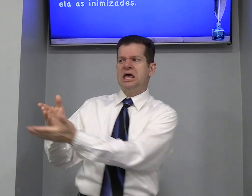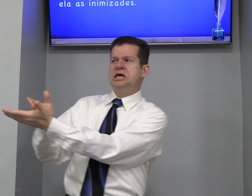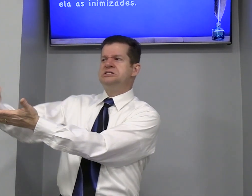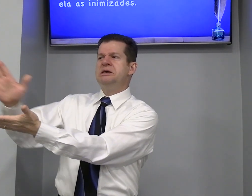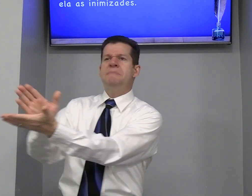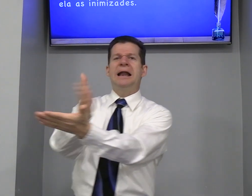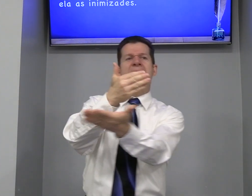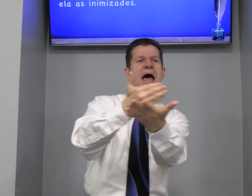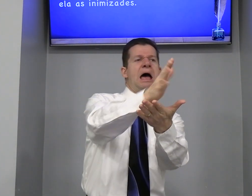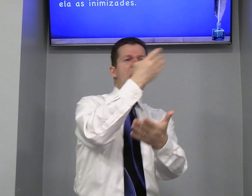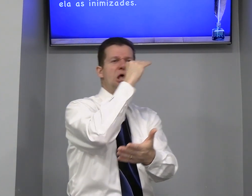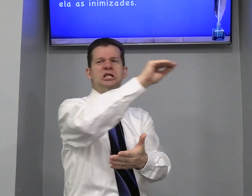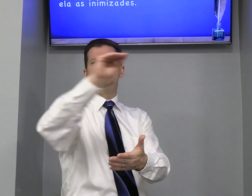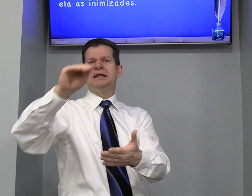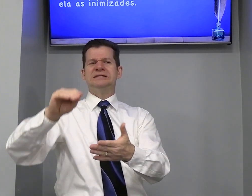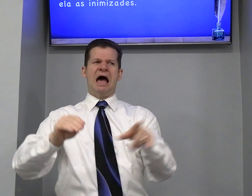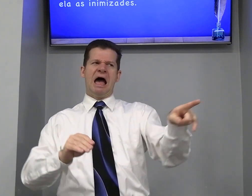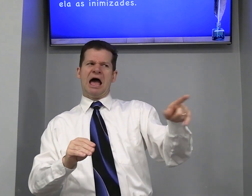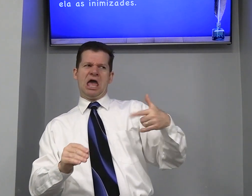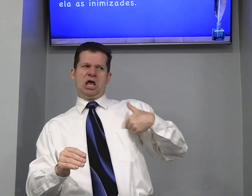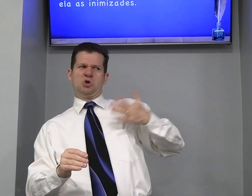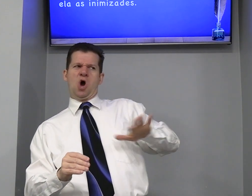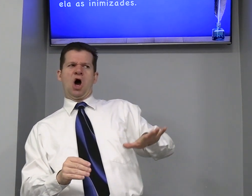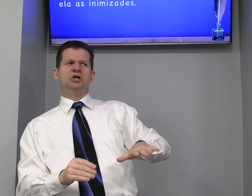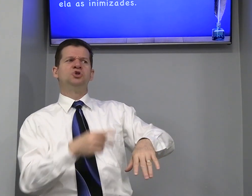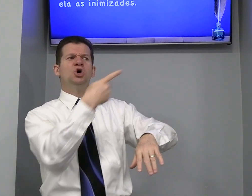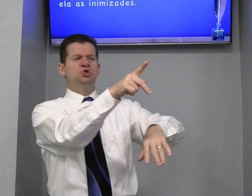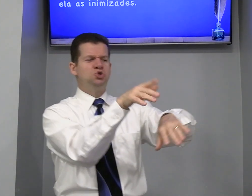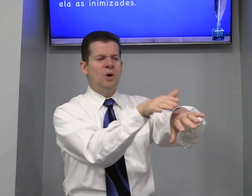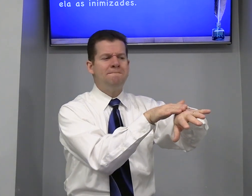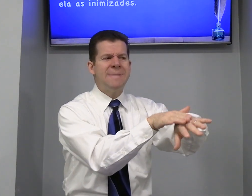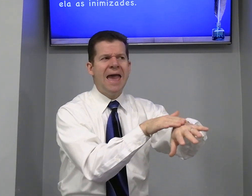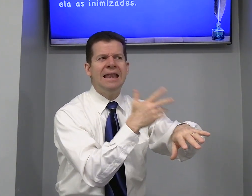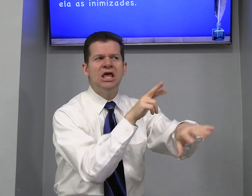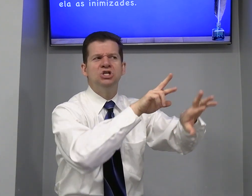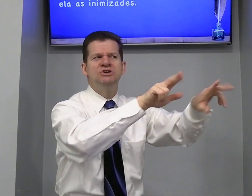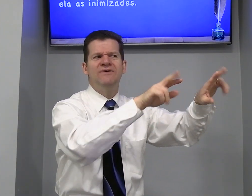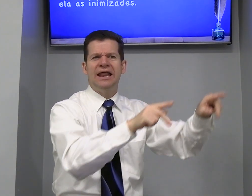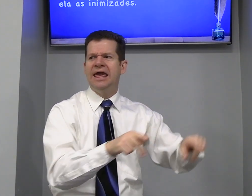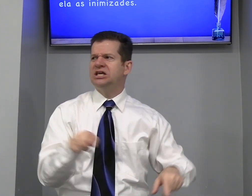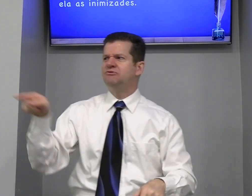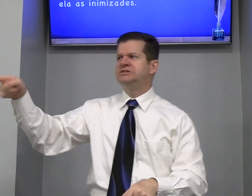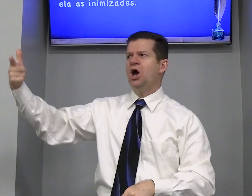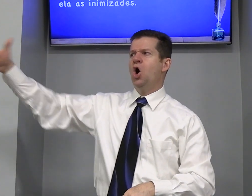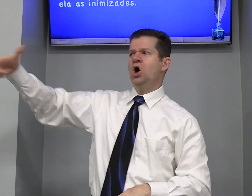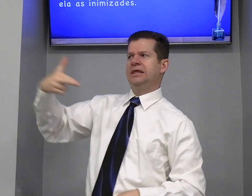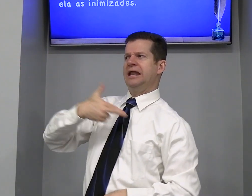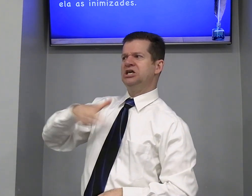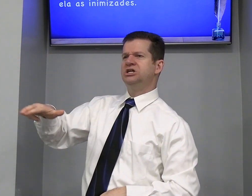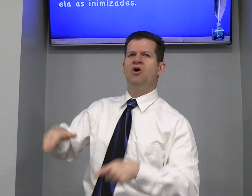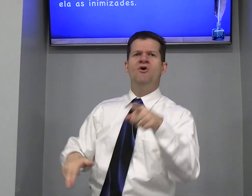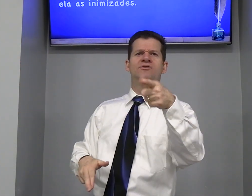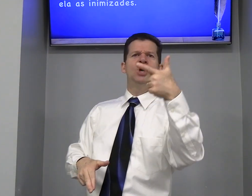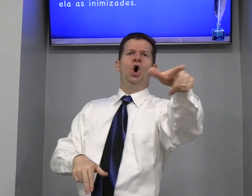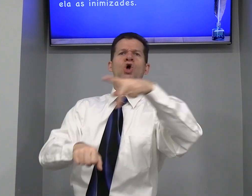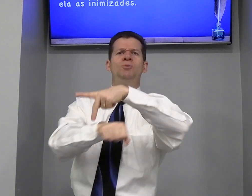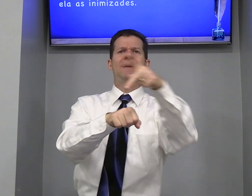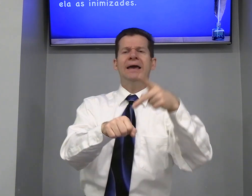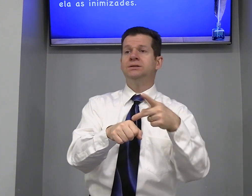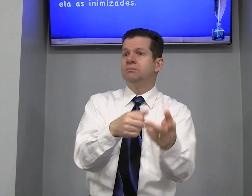Separar Desprezar Um gosto Sua pele Diferente Você é outra Religião Você é outro País